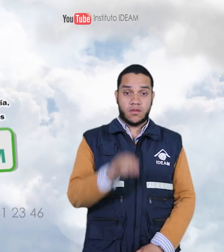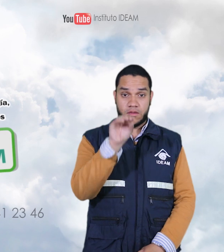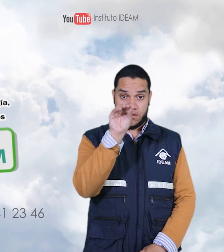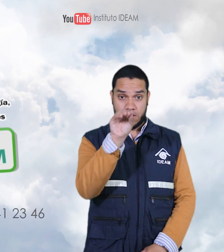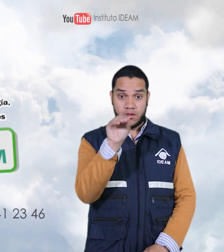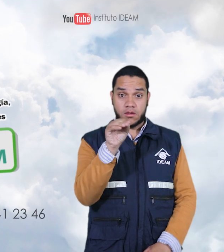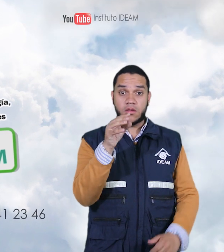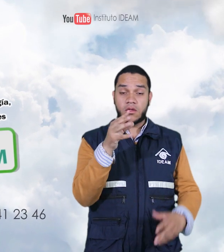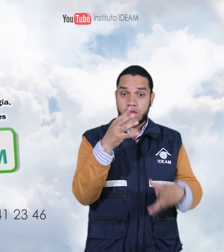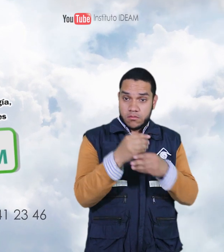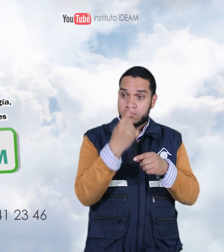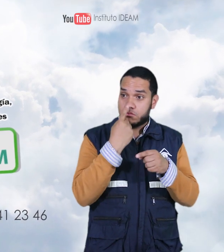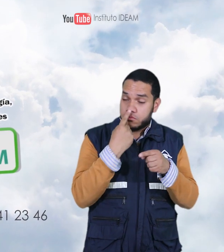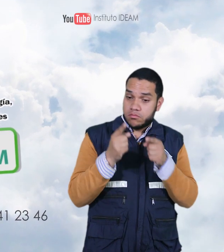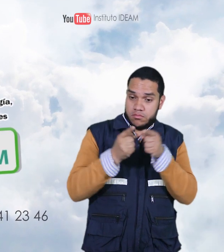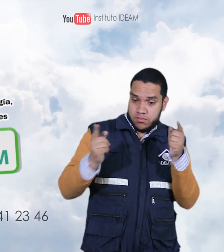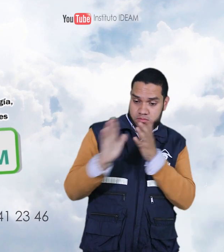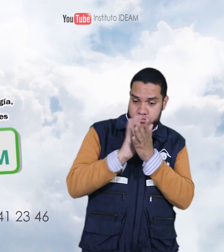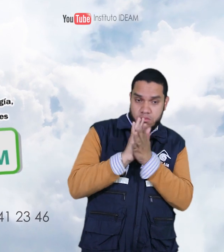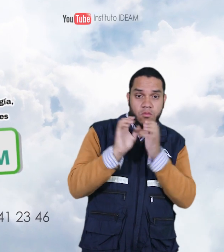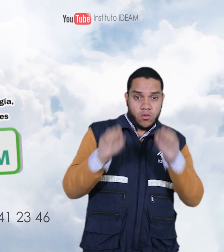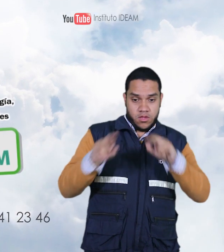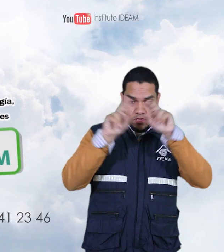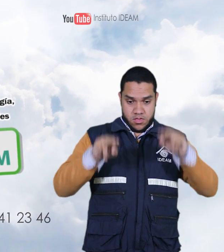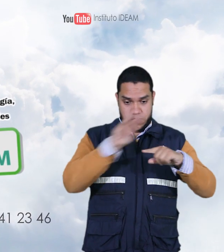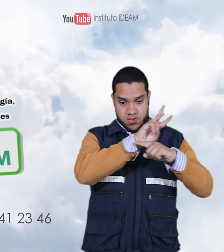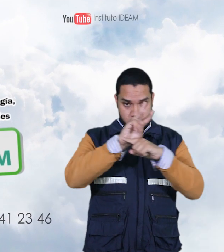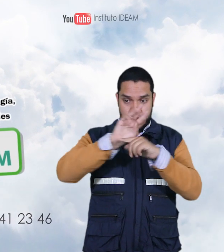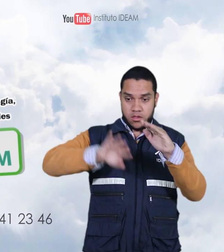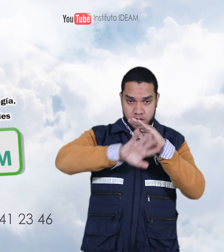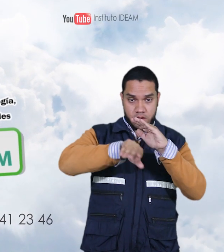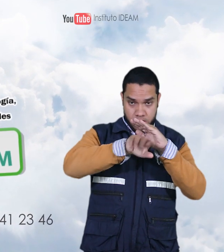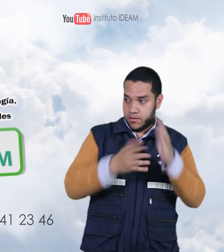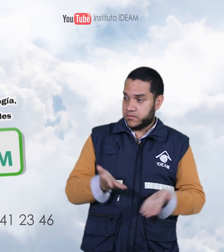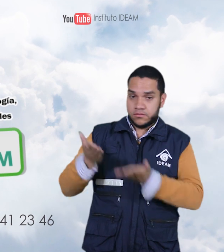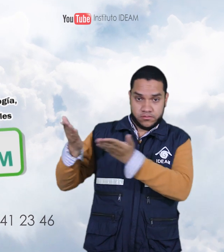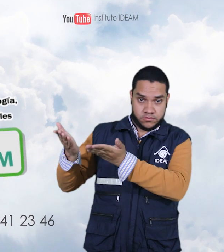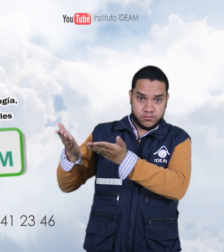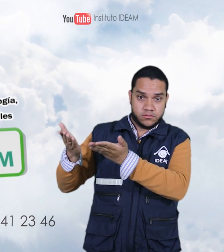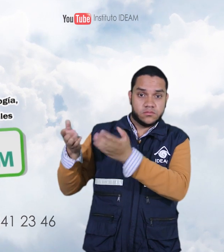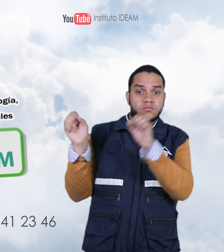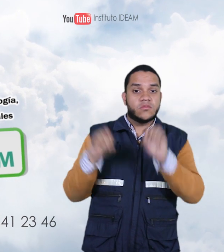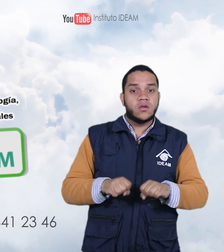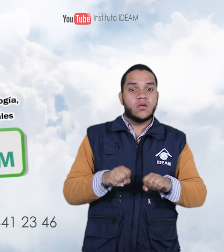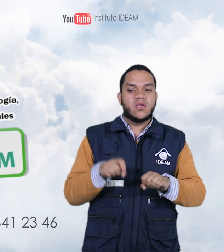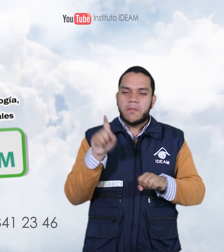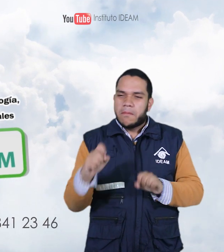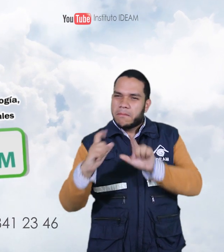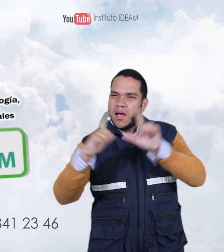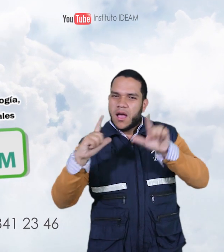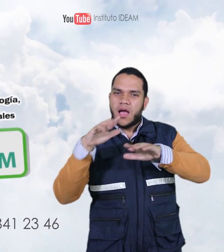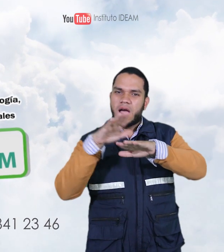Recuerden además que para mayor información ustedes pueden ingresar a nuestra página de internet www.ideam.gov.co en nuestra